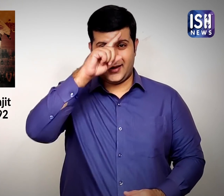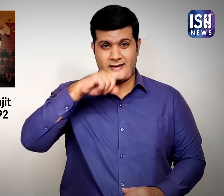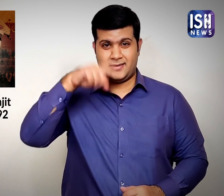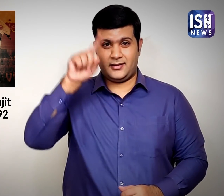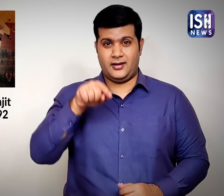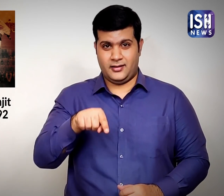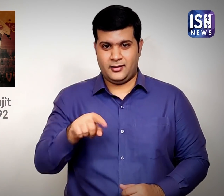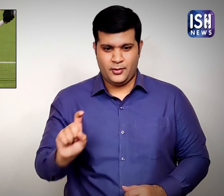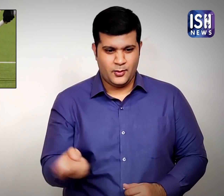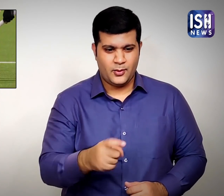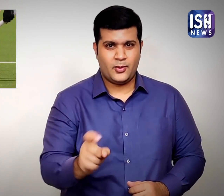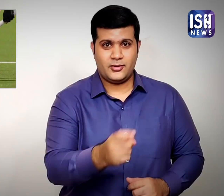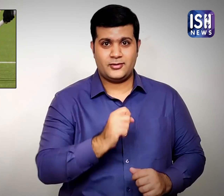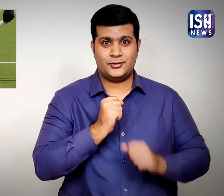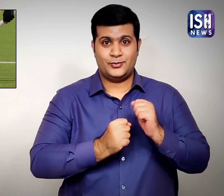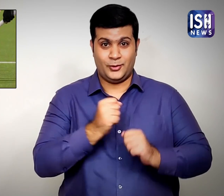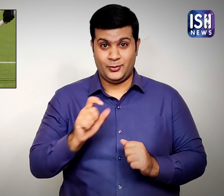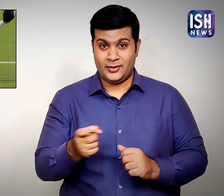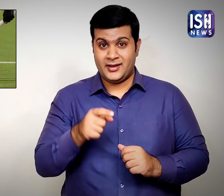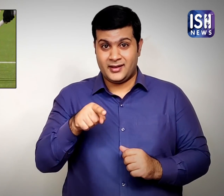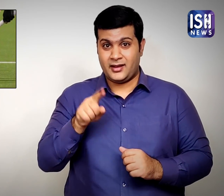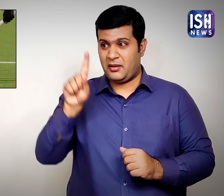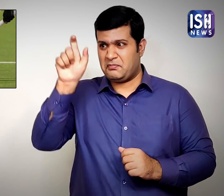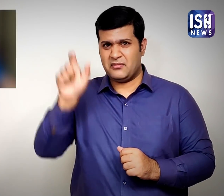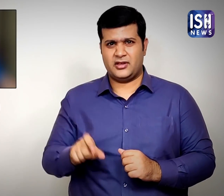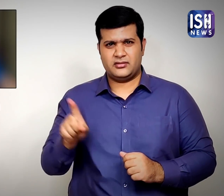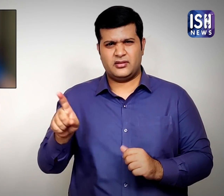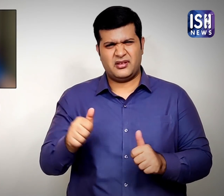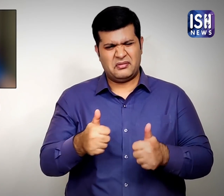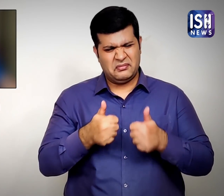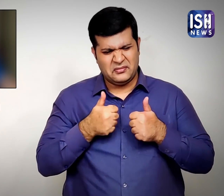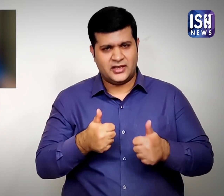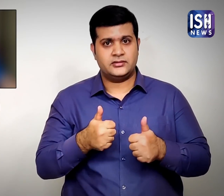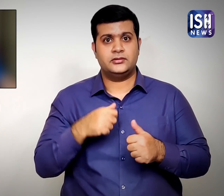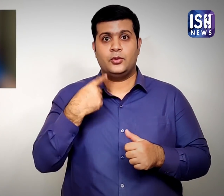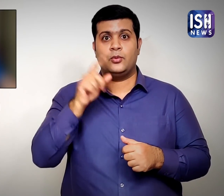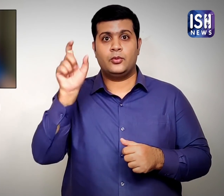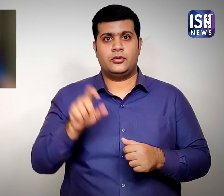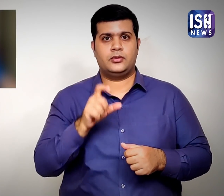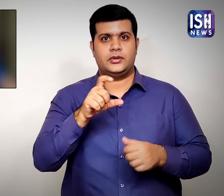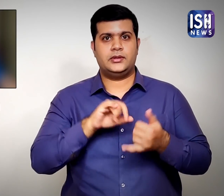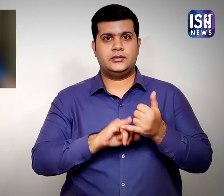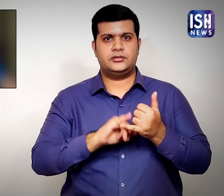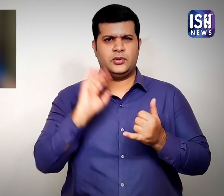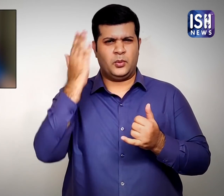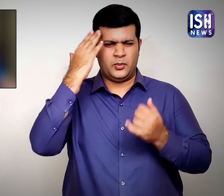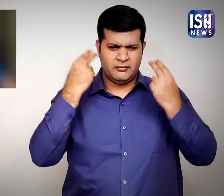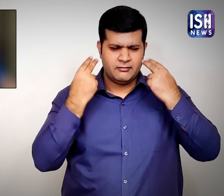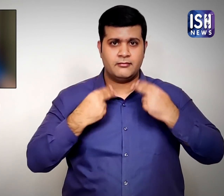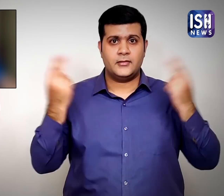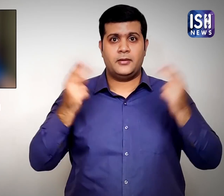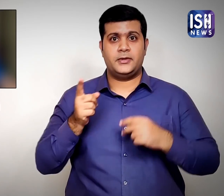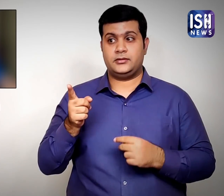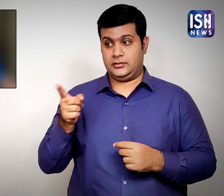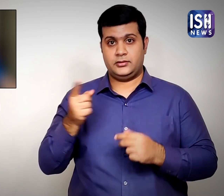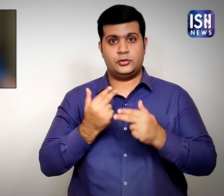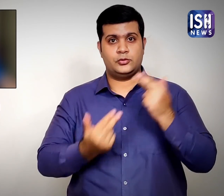चरंजीत सिंग होक्की के सर्वस्ट्रेश खिलाडियों में से एक है वह बहुत प्रसिद्ध है चलिए मैं आपको उनके बारे में बताता हूँ